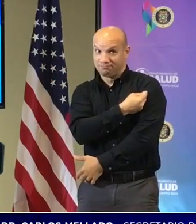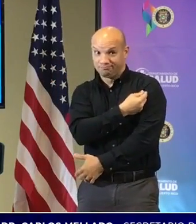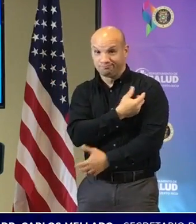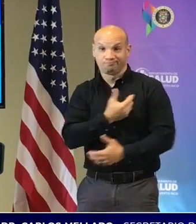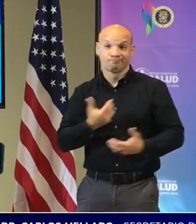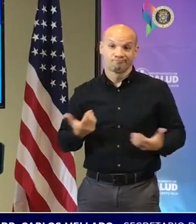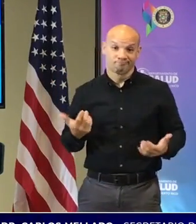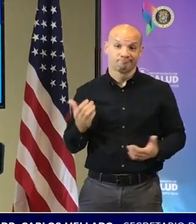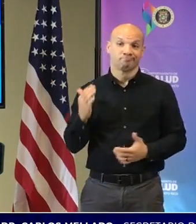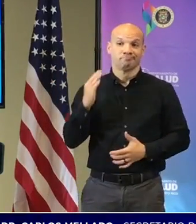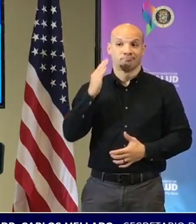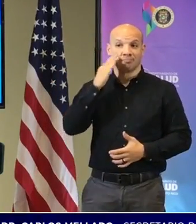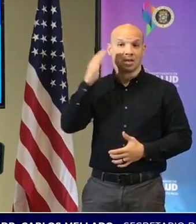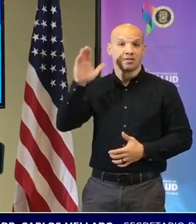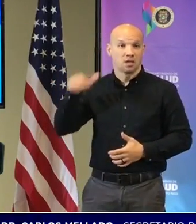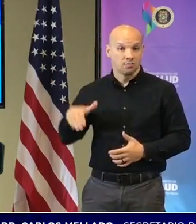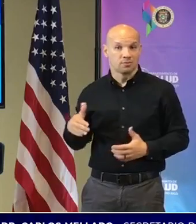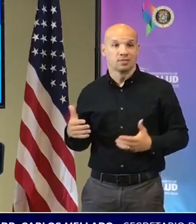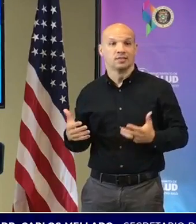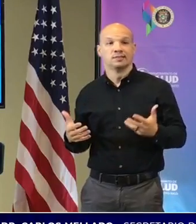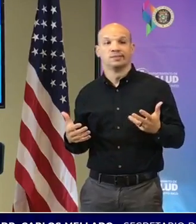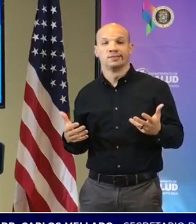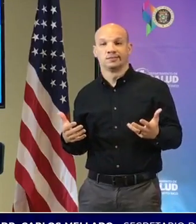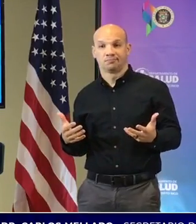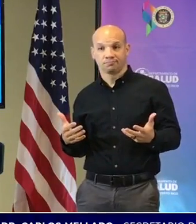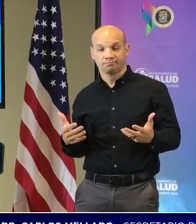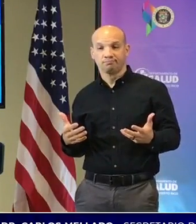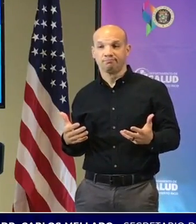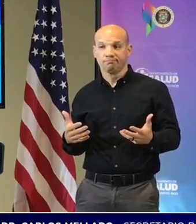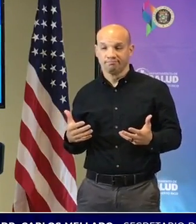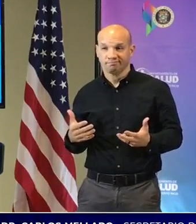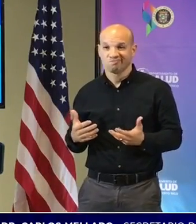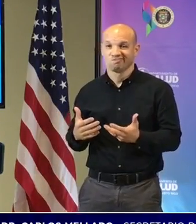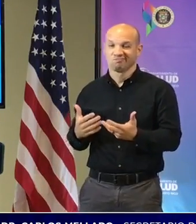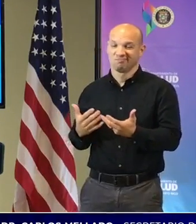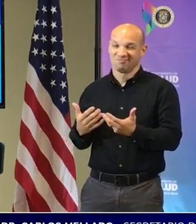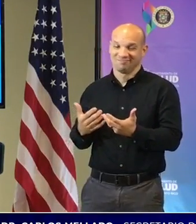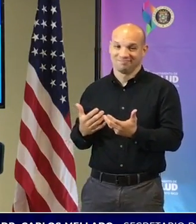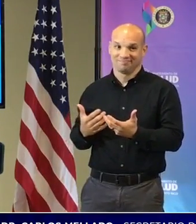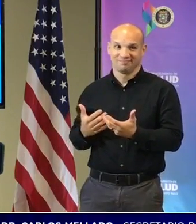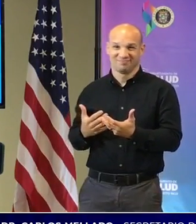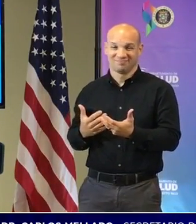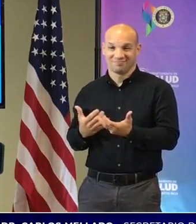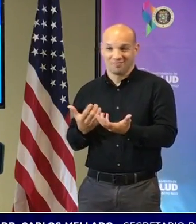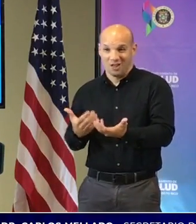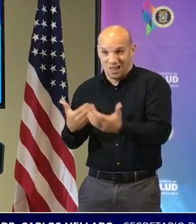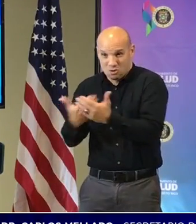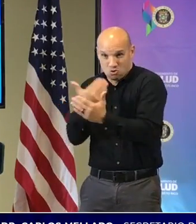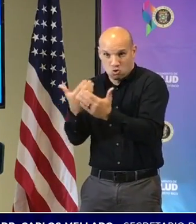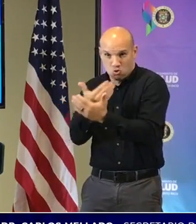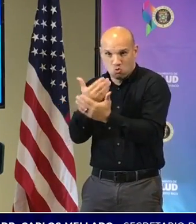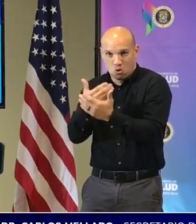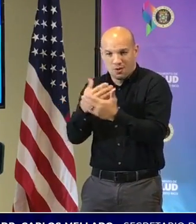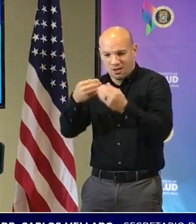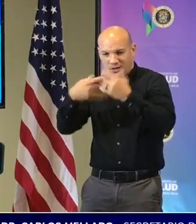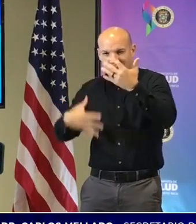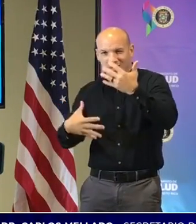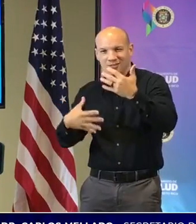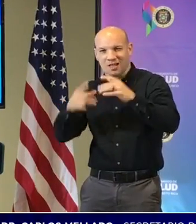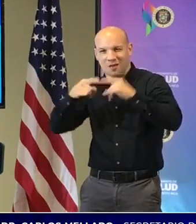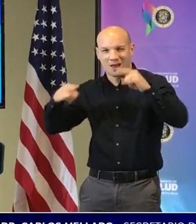que en todos lo que sea lo poco que se ha podido estudiar de esta nueva variante Omicron